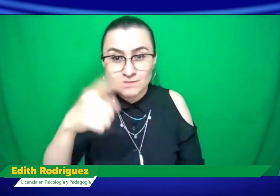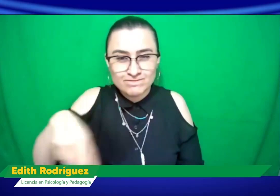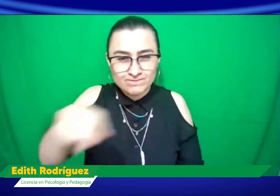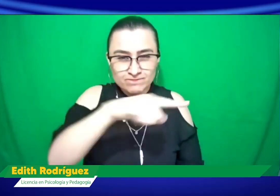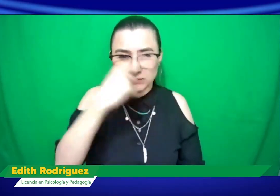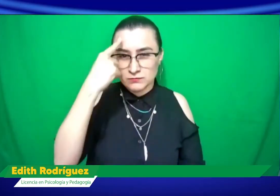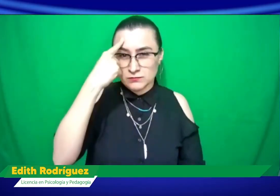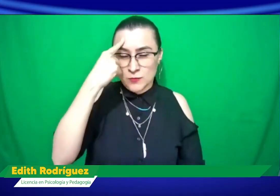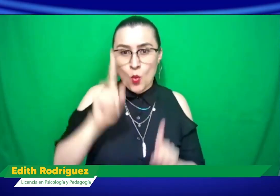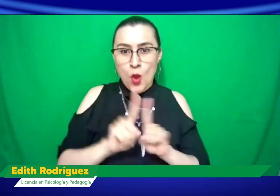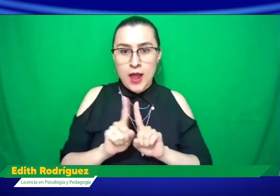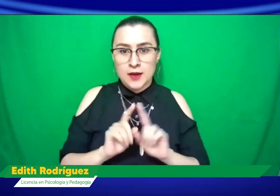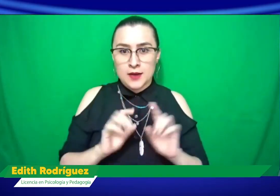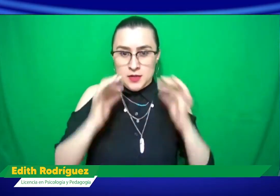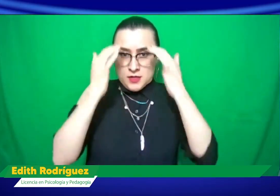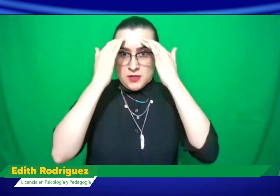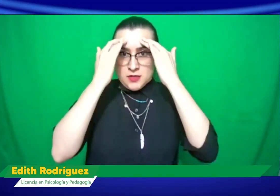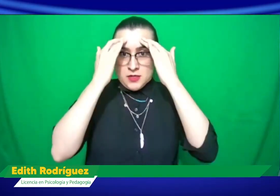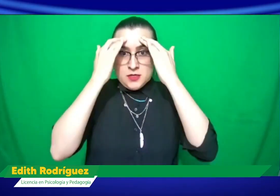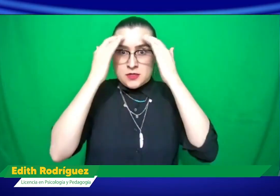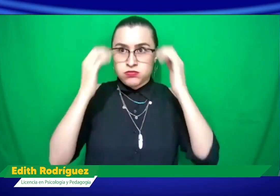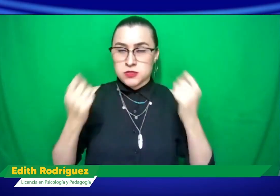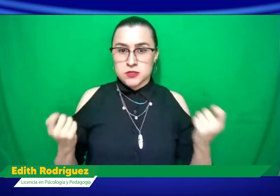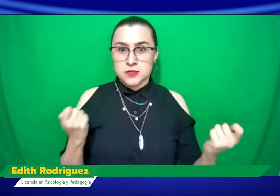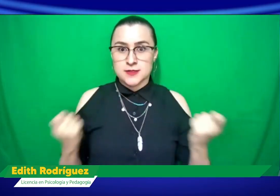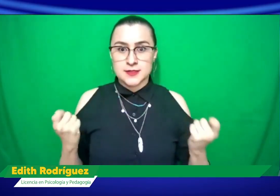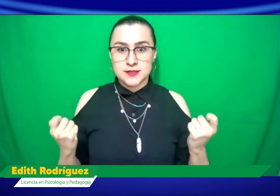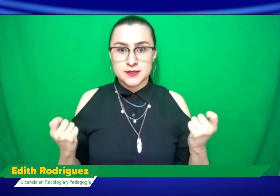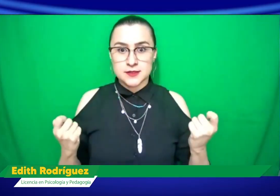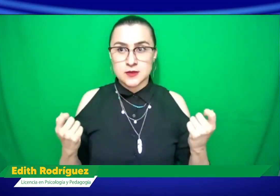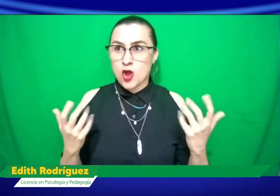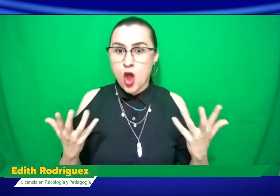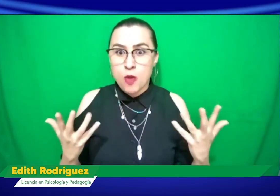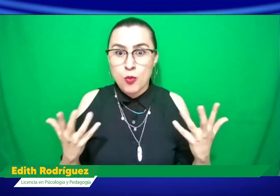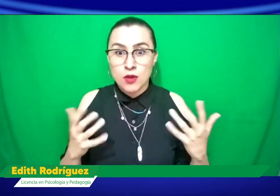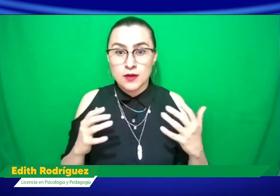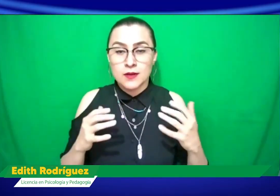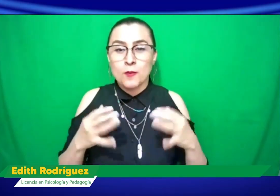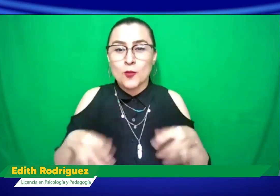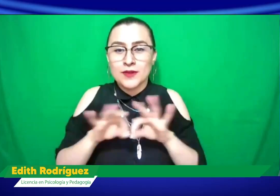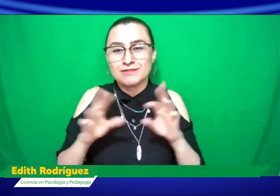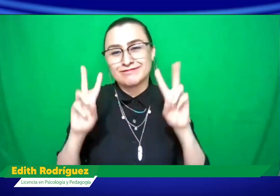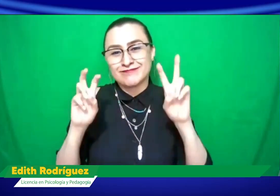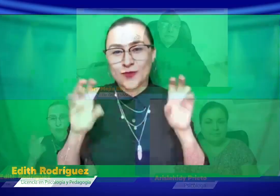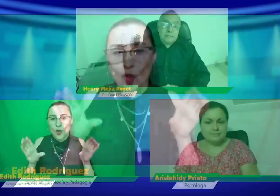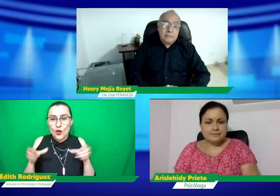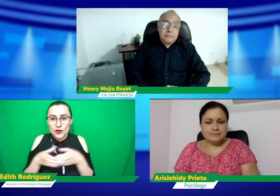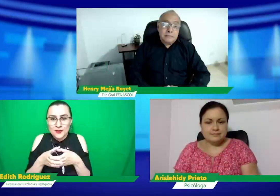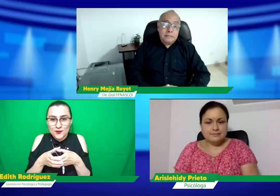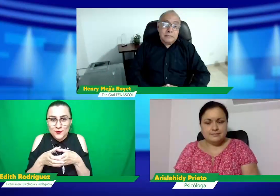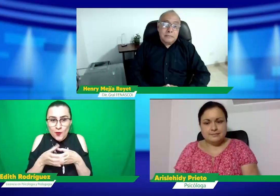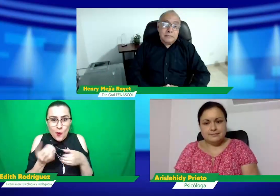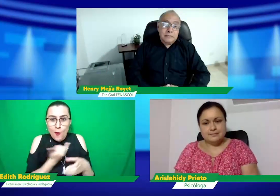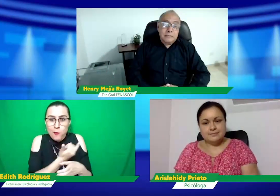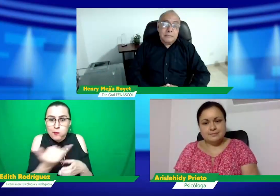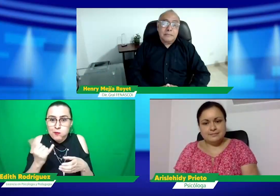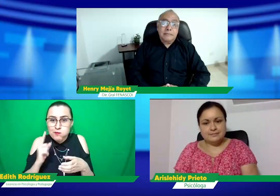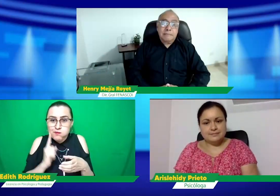qué nos depara el futuro, entonces nosotros debemos de tener ese autocontrol, empezar a saber cómo podemos